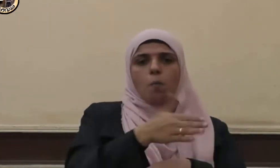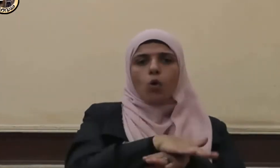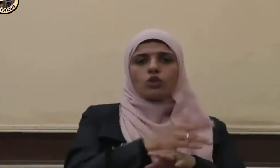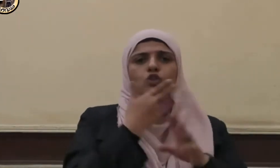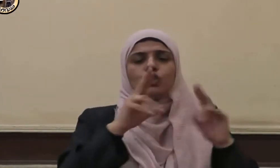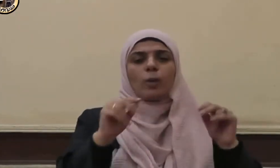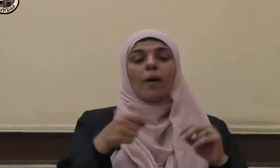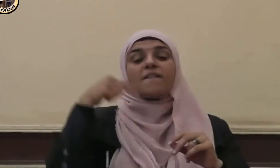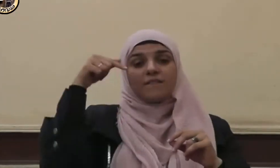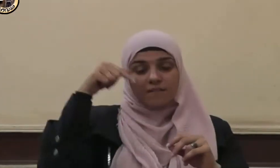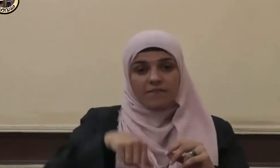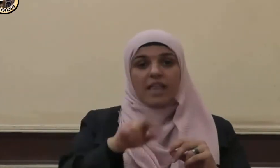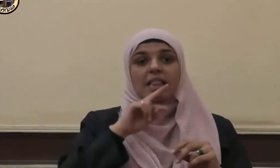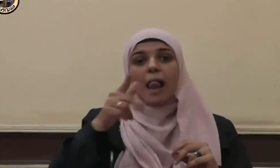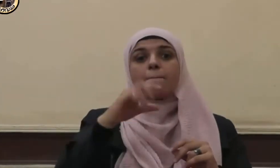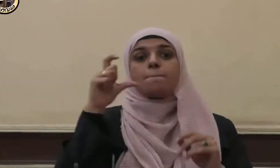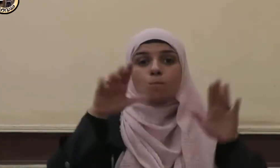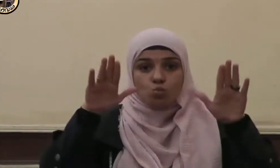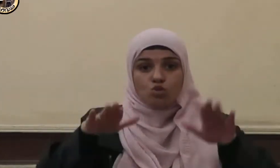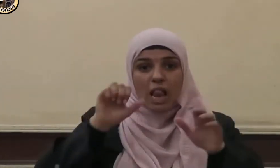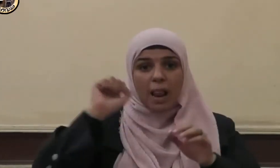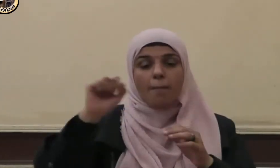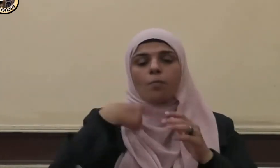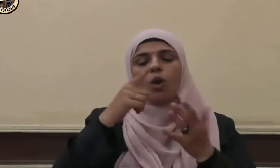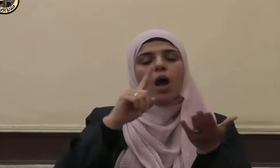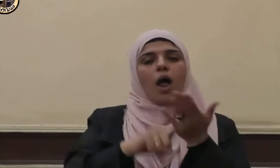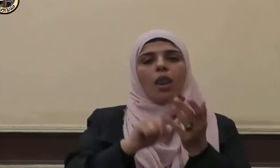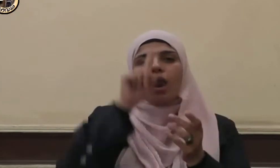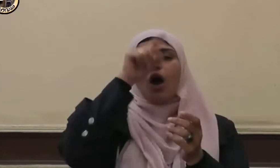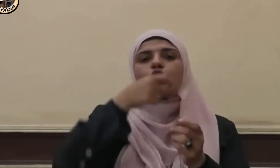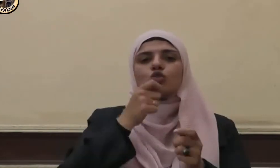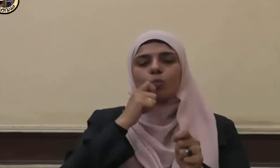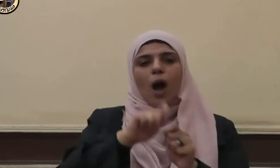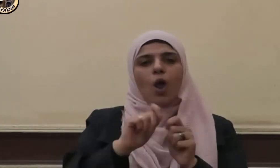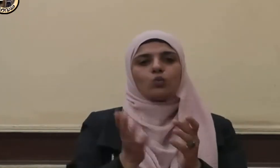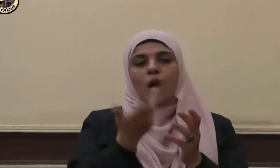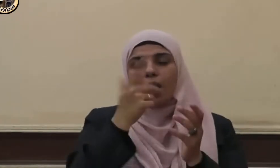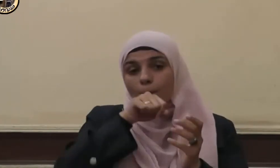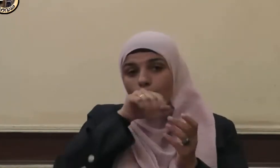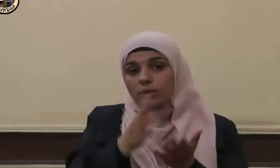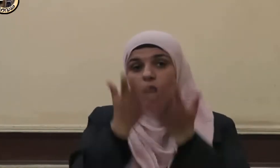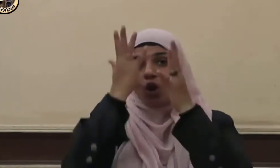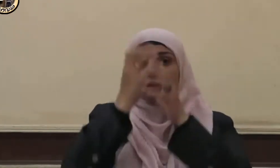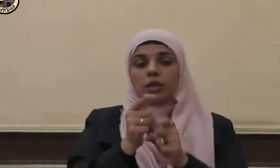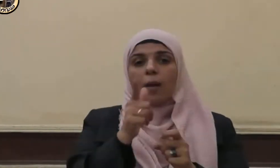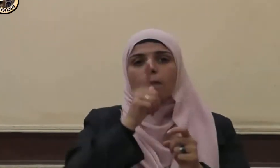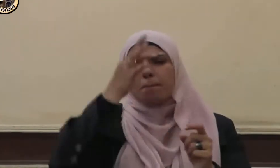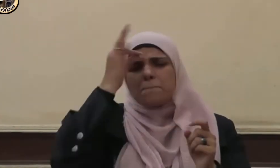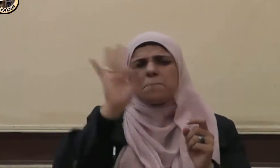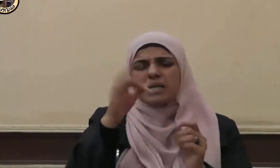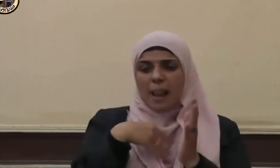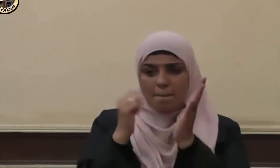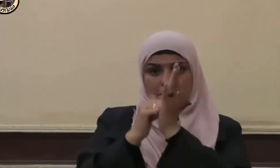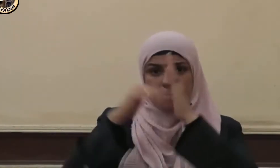مسلم أنه وسط الله عليه وسلم قال مثل البيت الذي يذكر الله